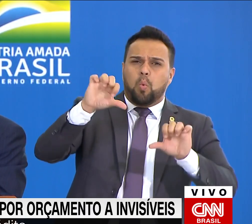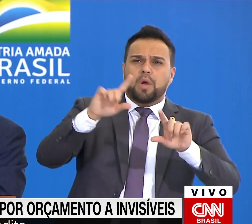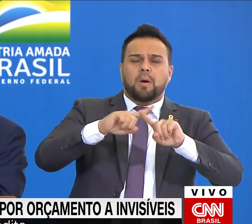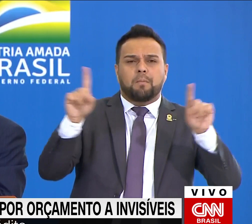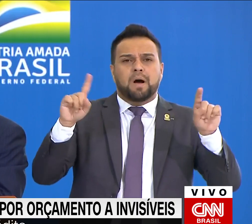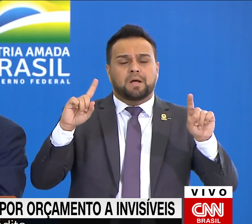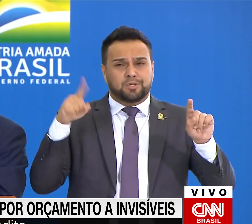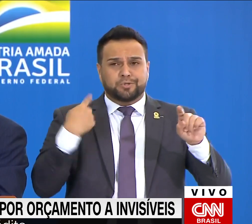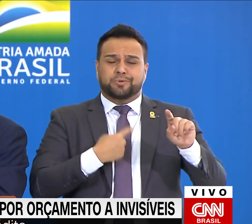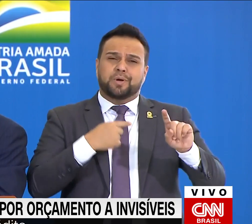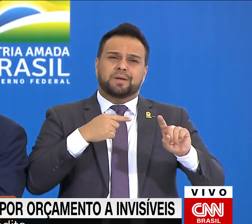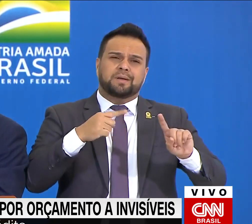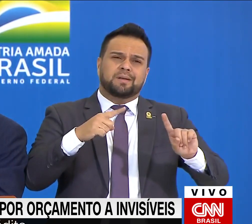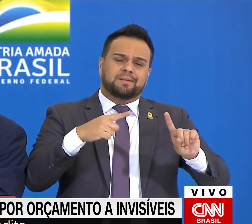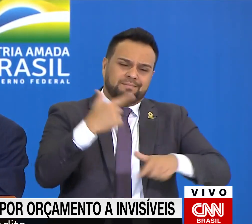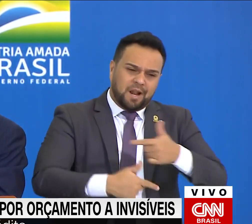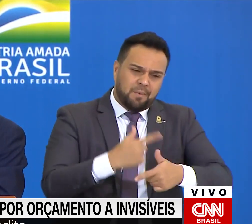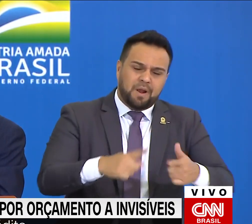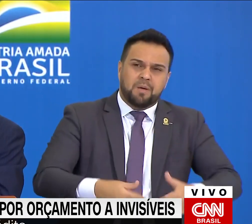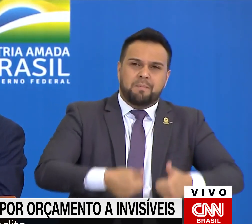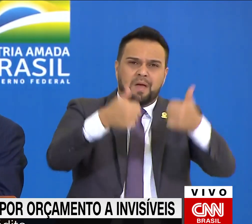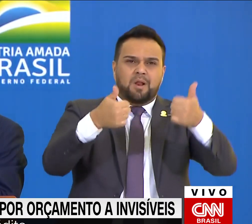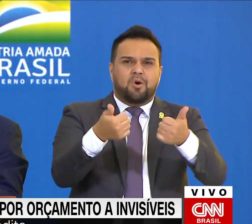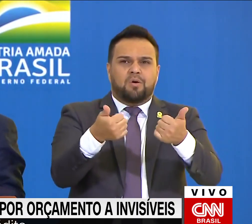profecia, eles têm se equivocado. Obrigado. Obrigado. Obrigado. Obrigado. Obrigado.